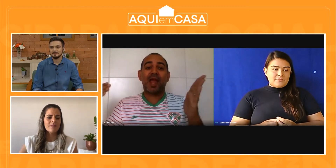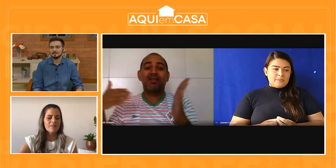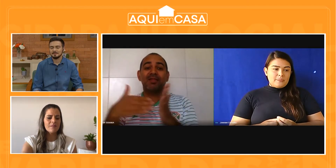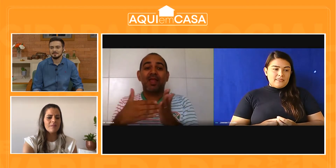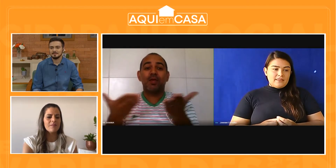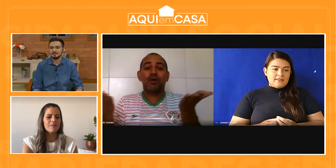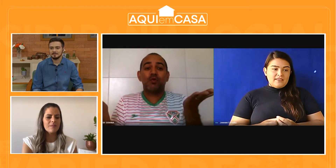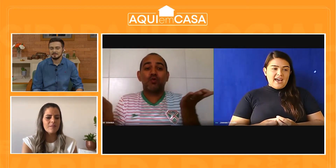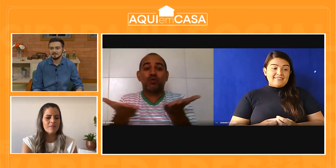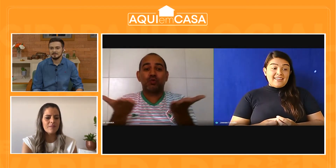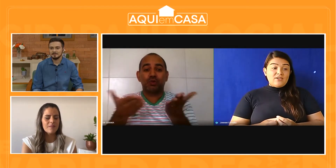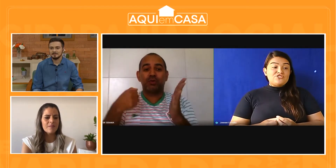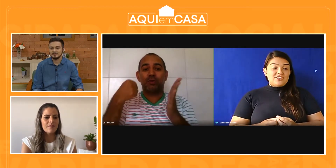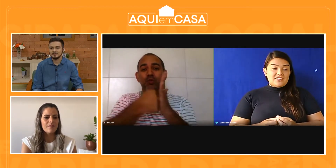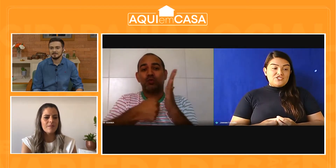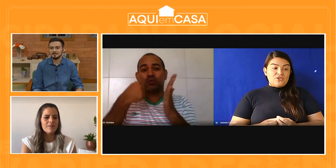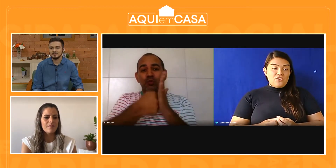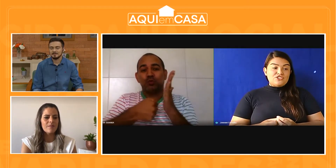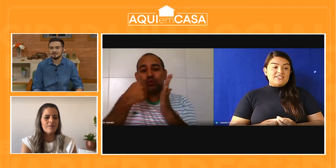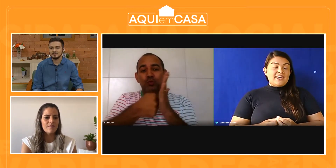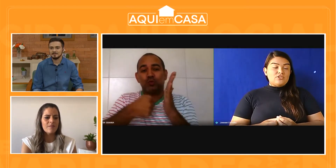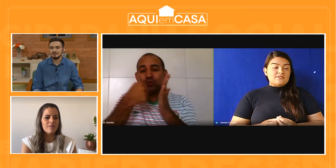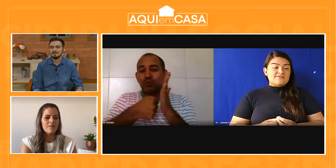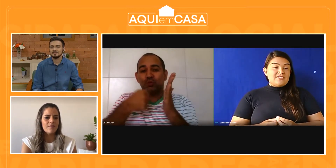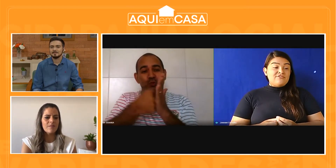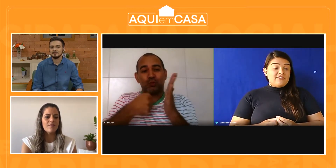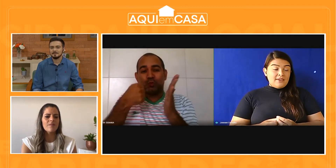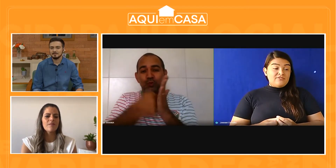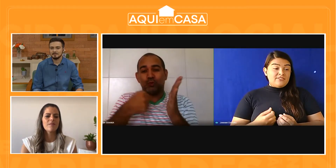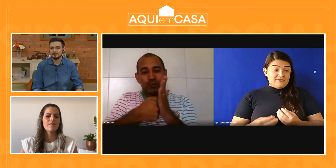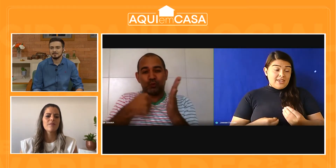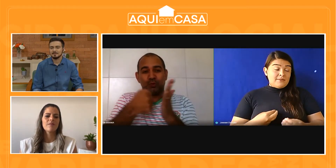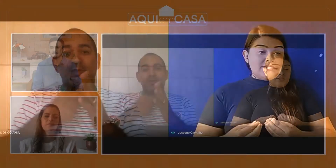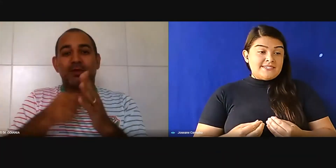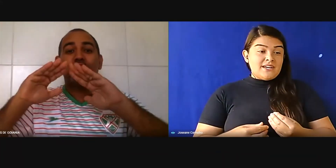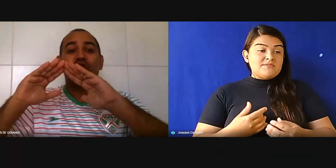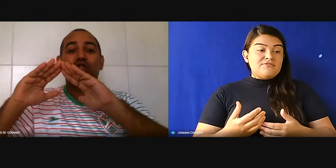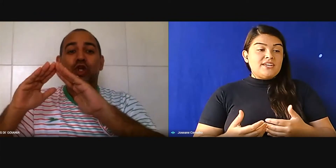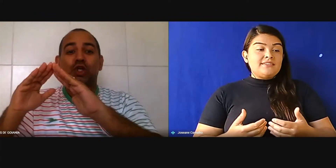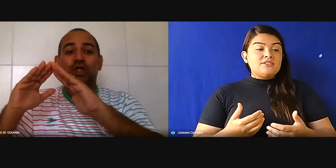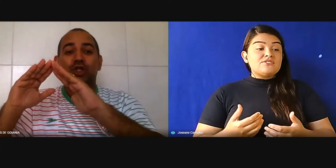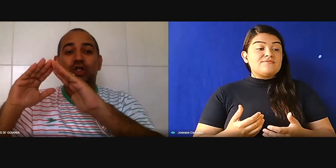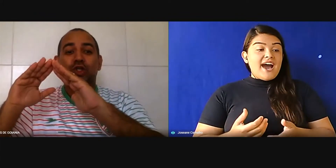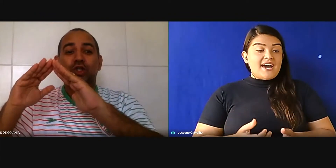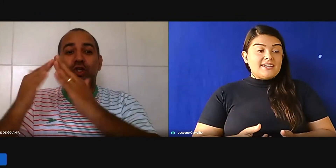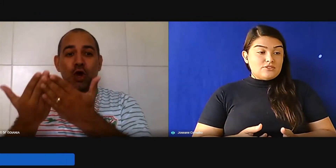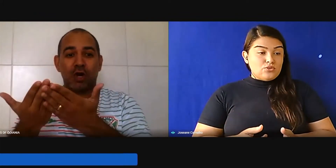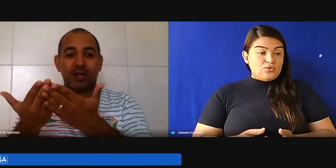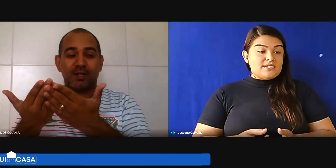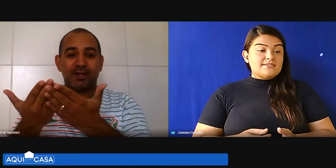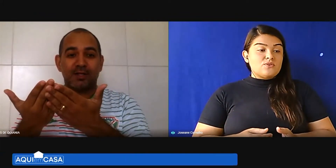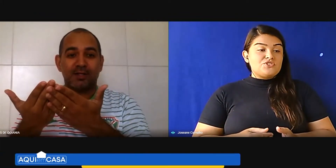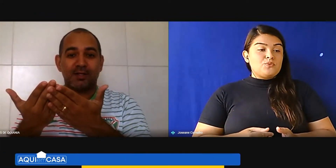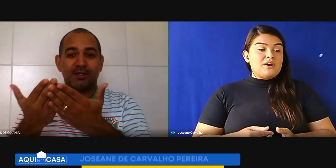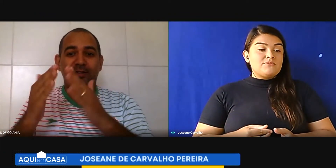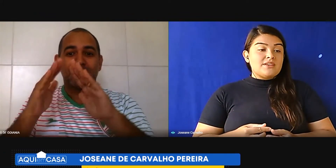até os dias de hoje, né? estamos enfrentando várias lutas, continuamos